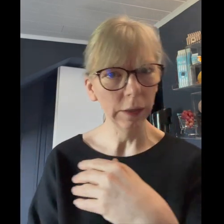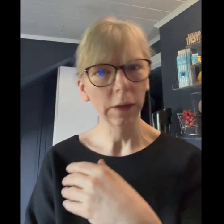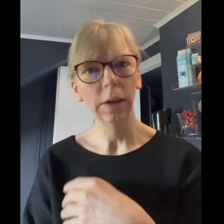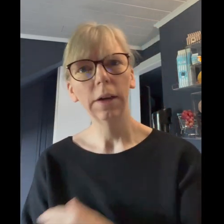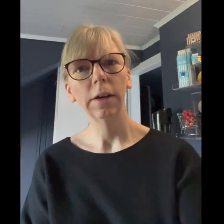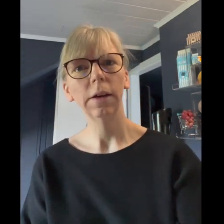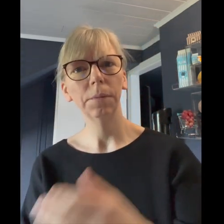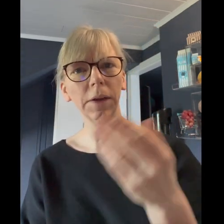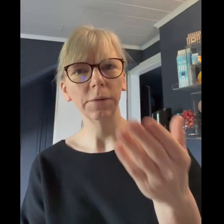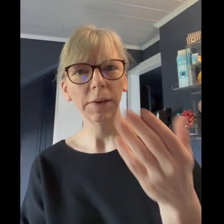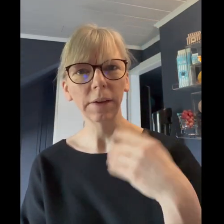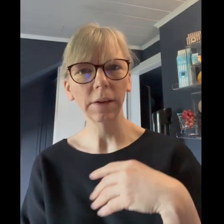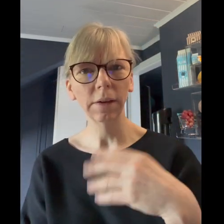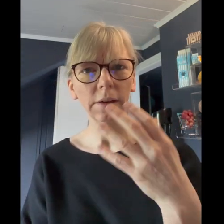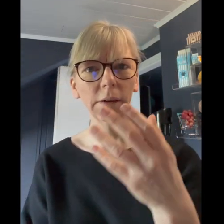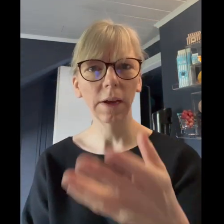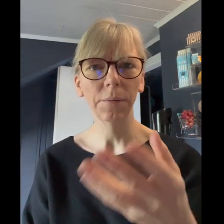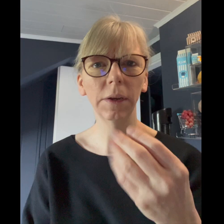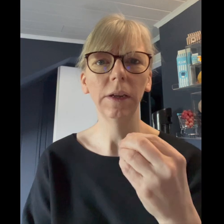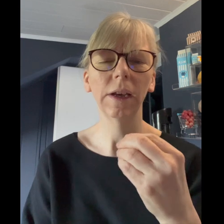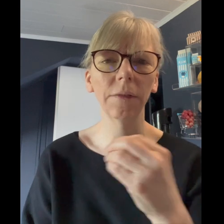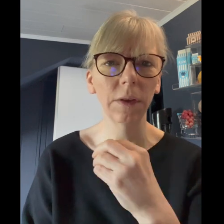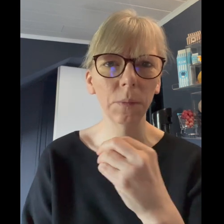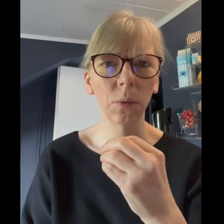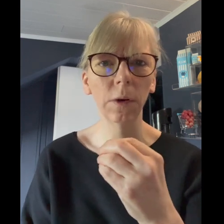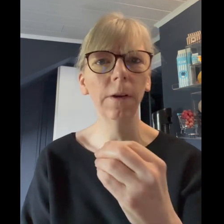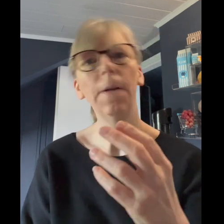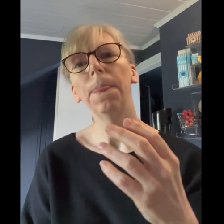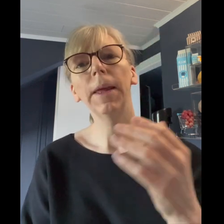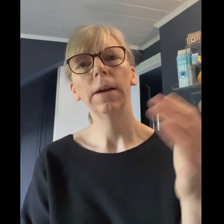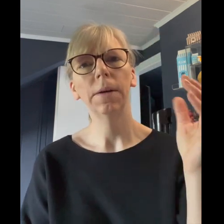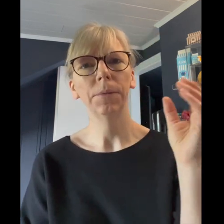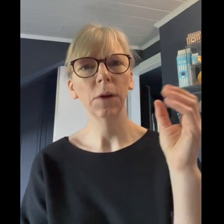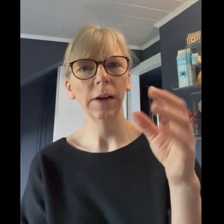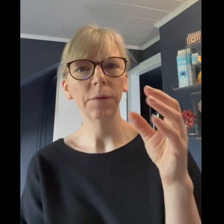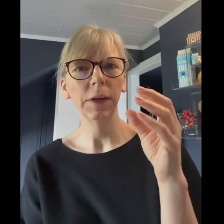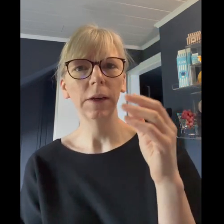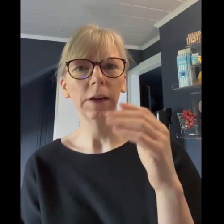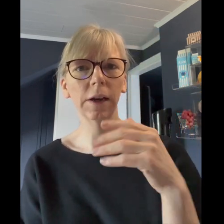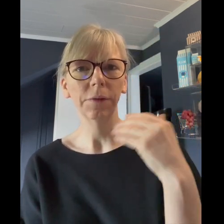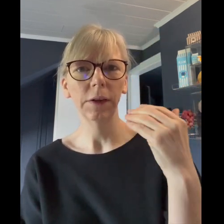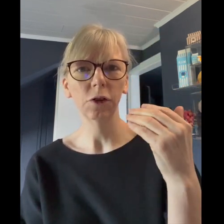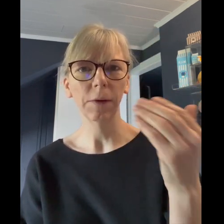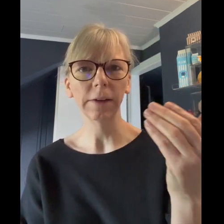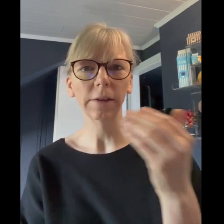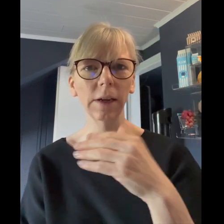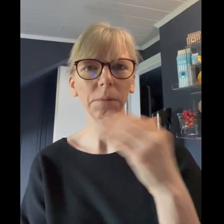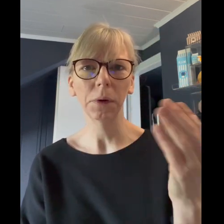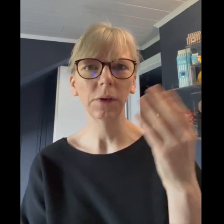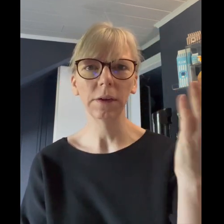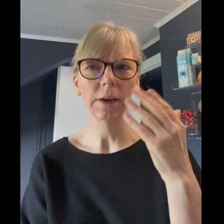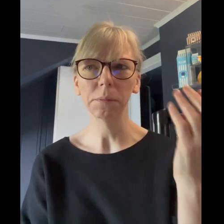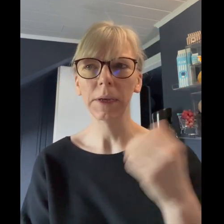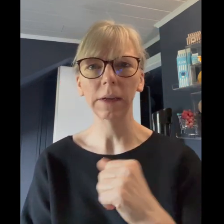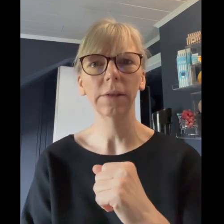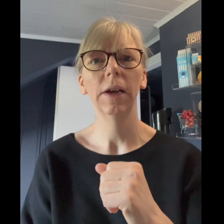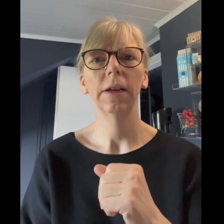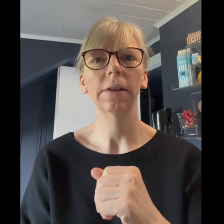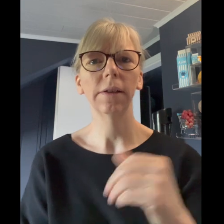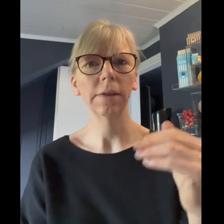das wasser drin da haben wir die kaffee bohne solange wir den kaffee schwarz trinken passiert ja erstmal nichts das heißt der